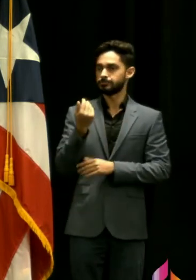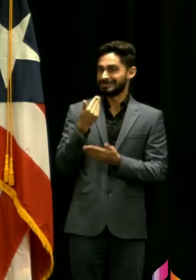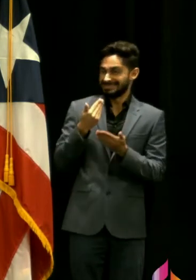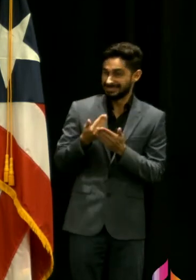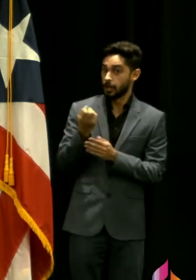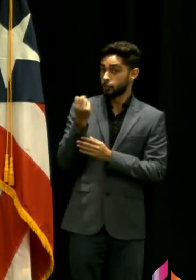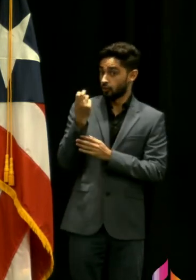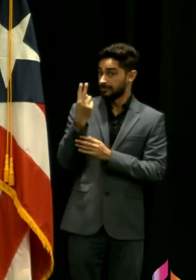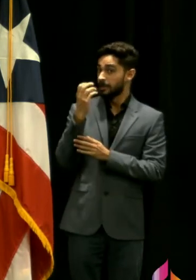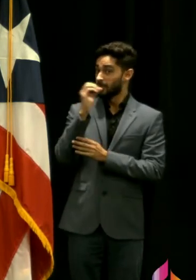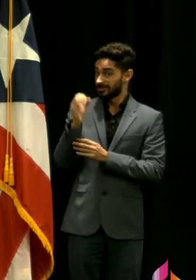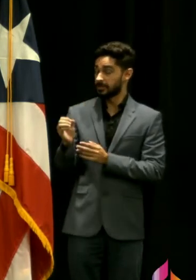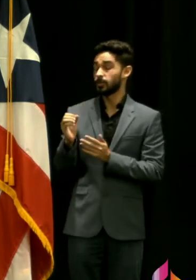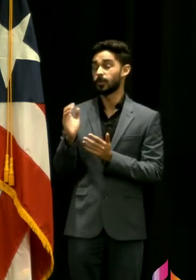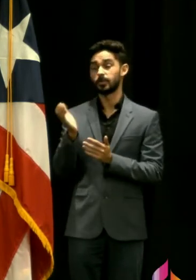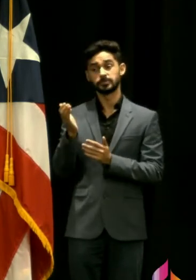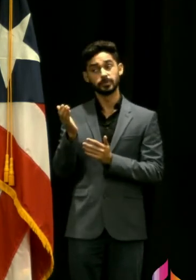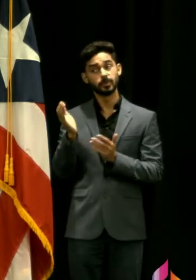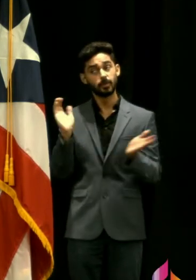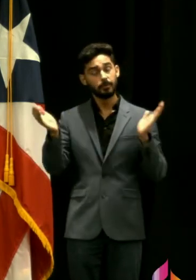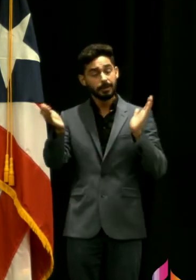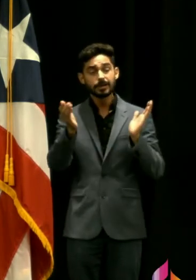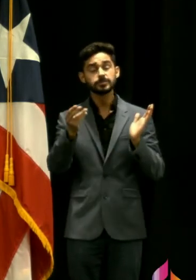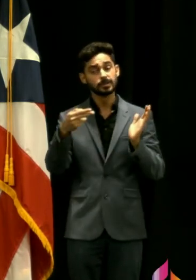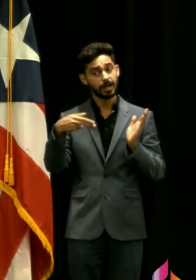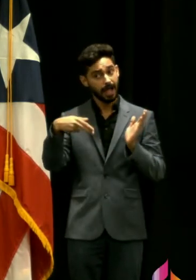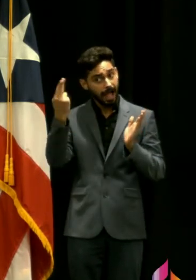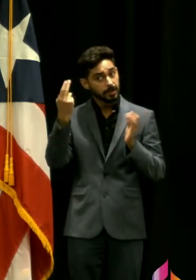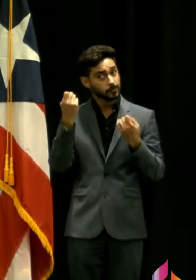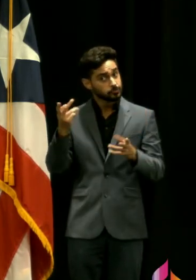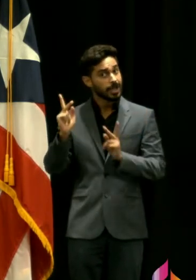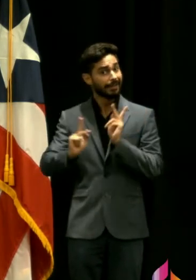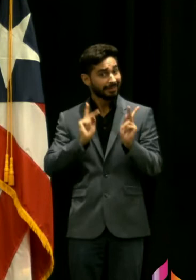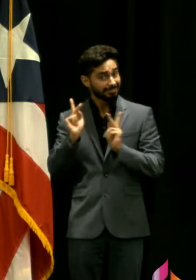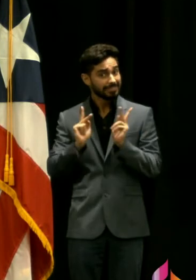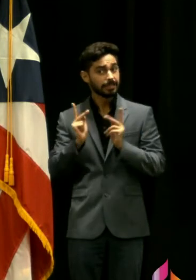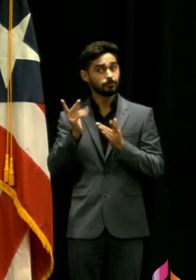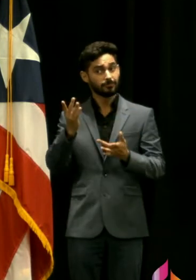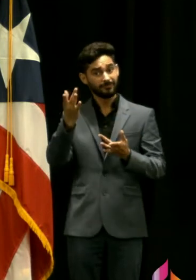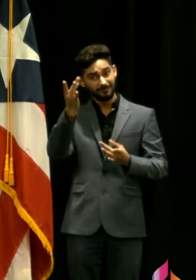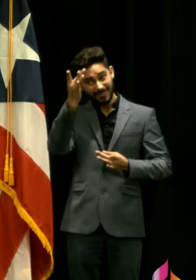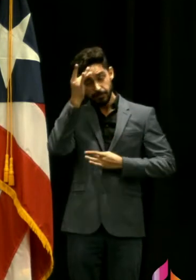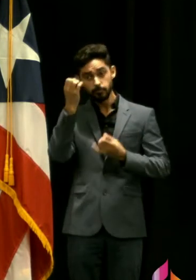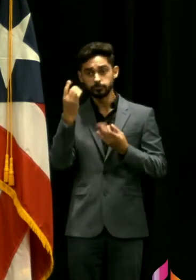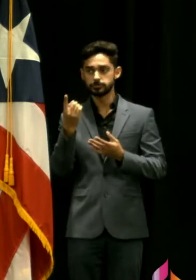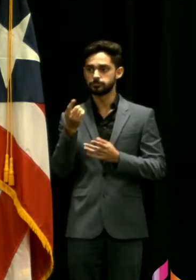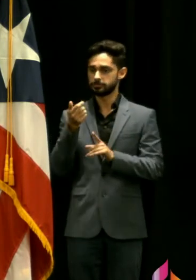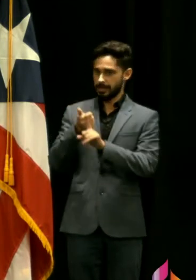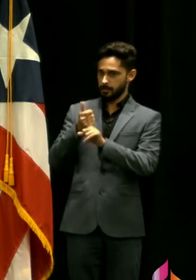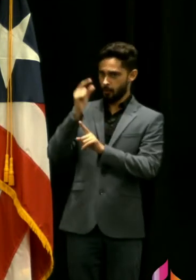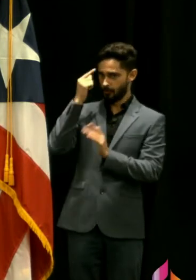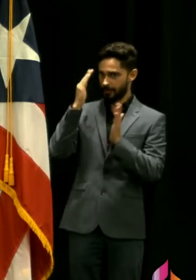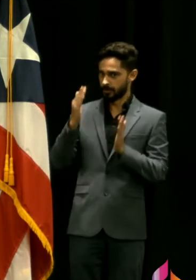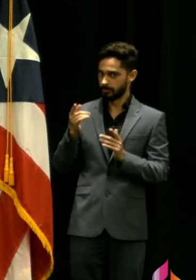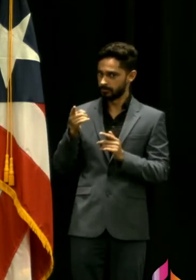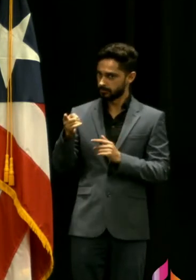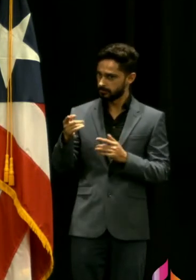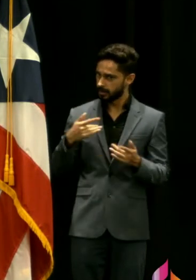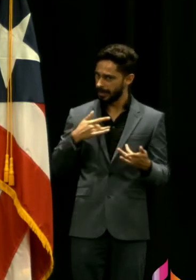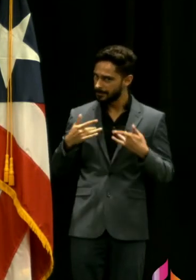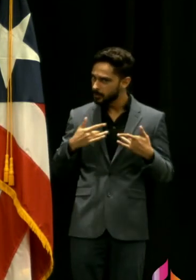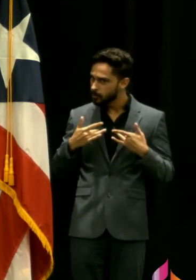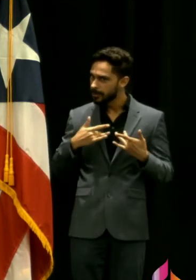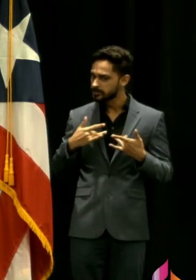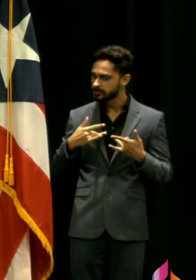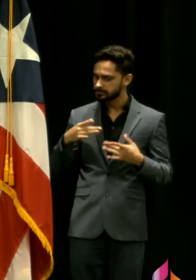relativamente alto le pregunto a usted usted como gobernador como persona y como ciudadano no le preocupa contagiarse